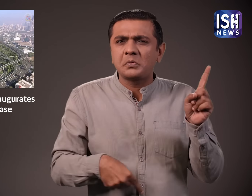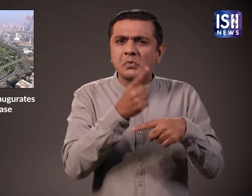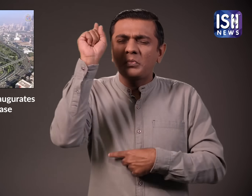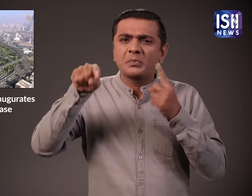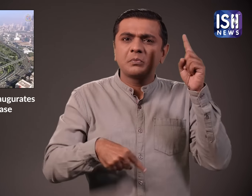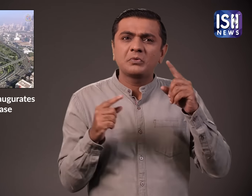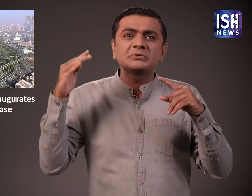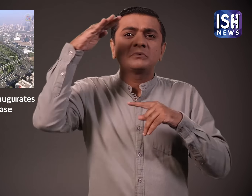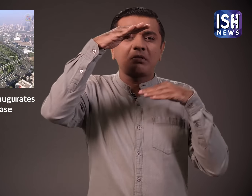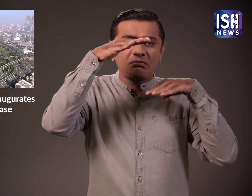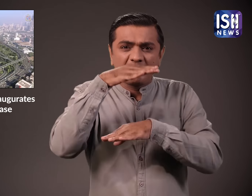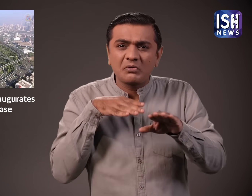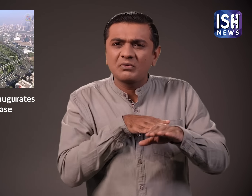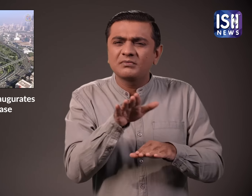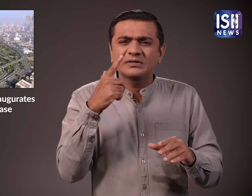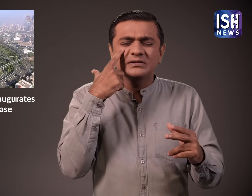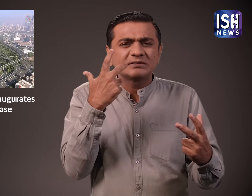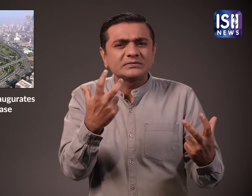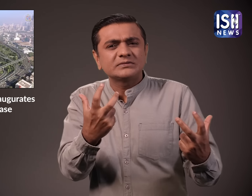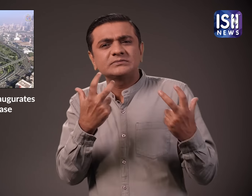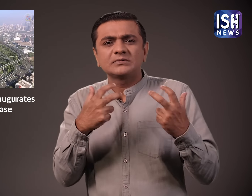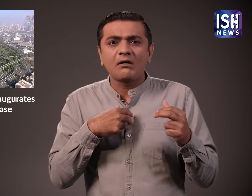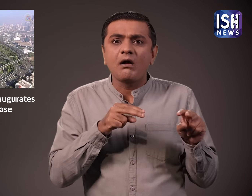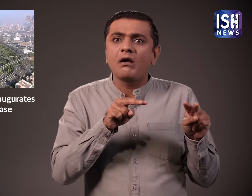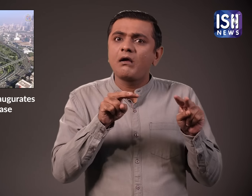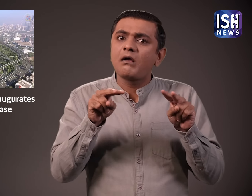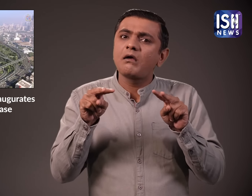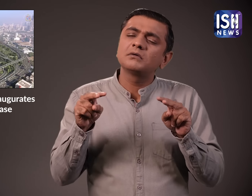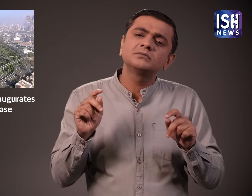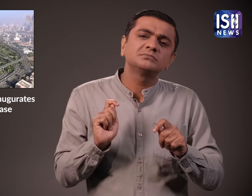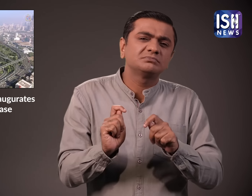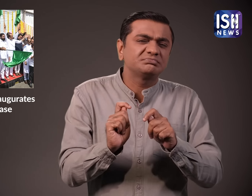यात्रा के समय को कम कर देगा और यात्रा सुविदा जनक हो जाएगी